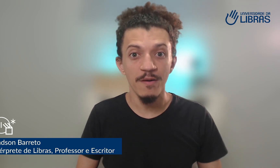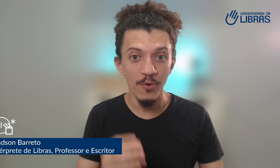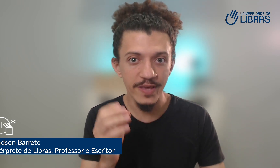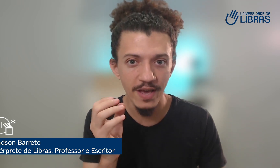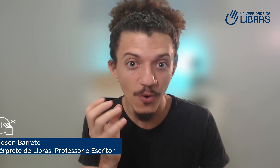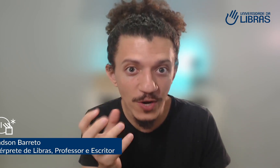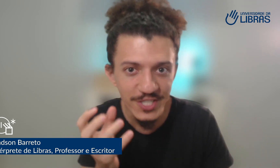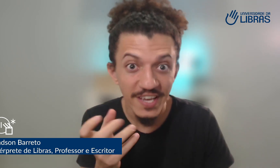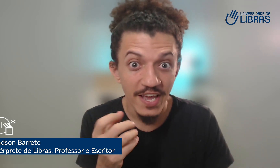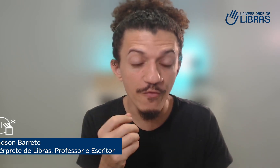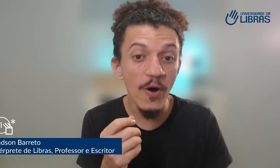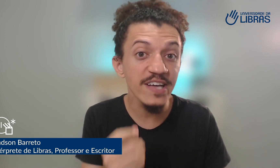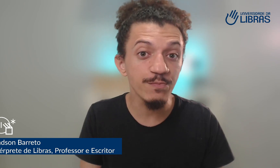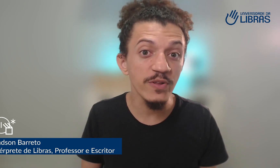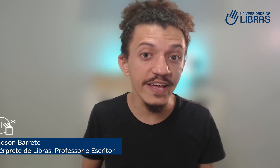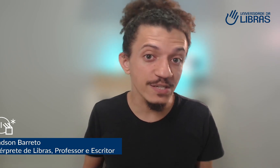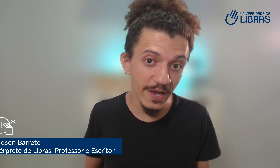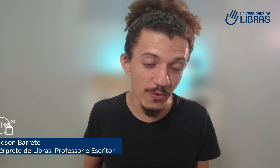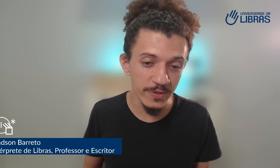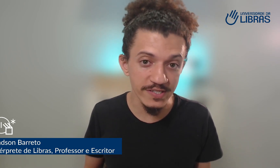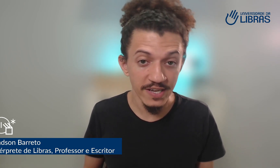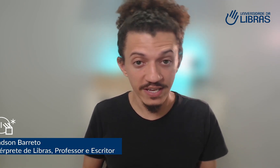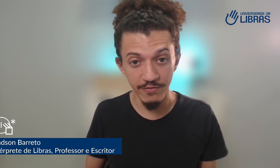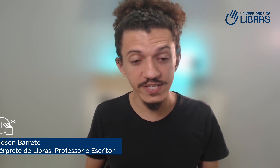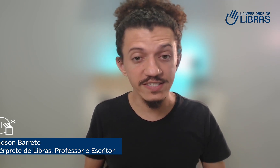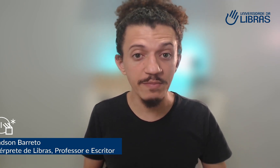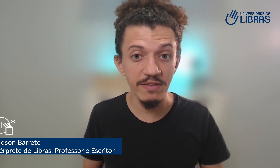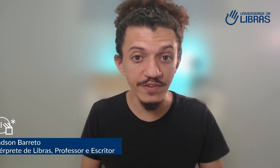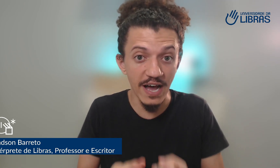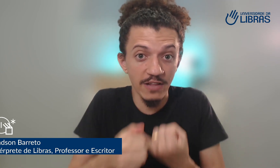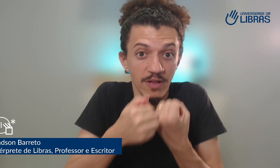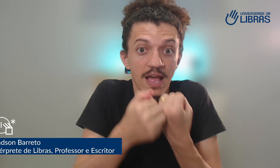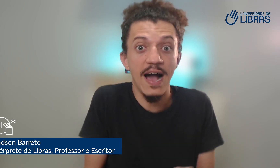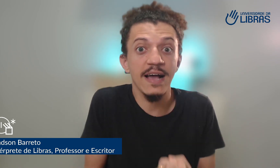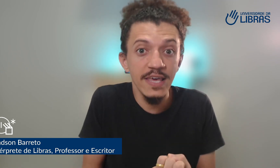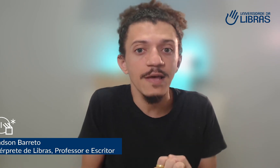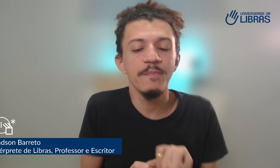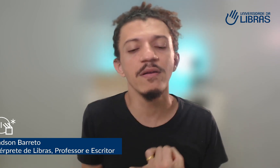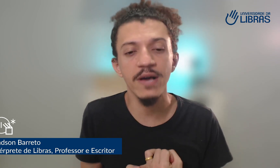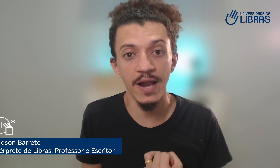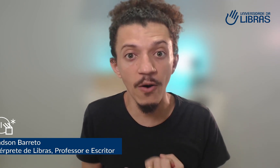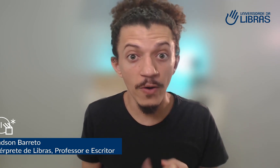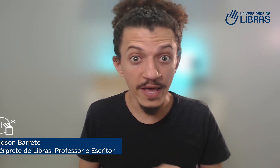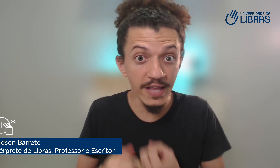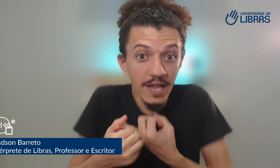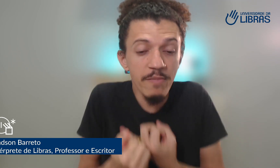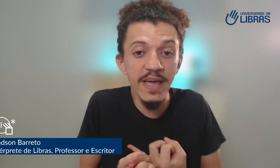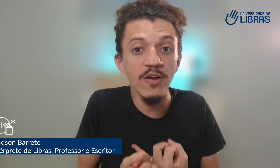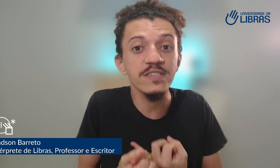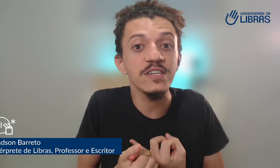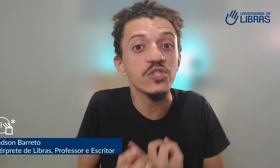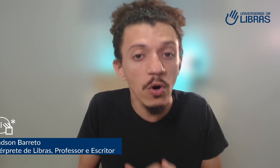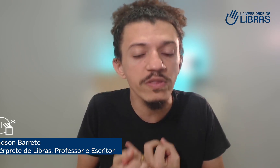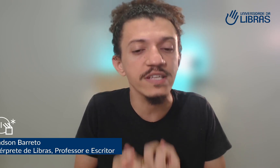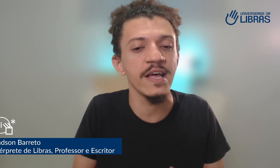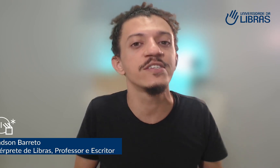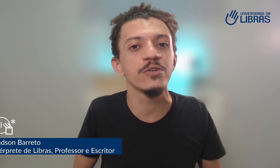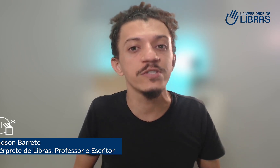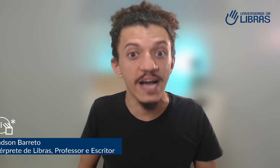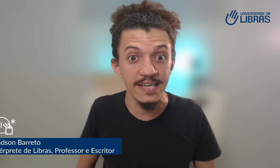porque hoje eu vou responder as perguntas que vocês têm me enviado aqui pelo canal e também em nossas outras redes sociais